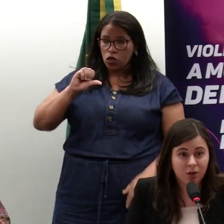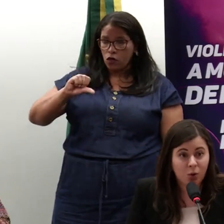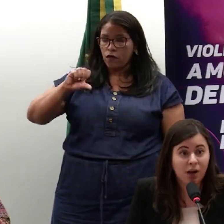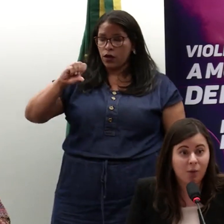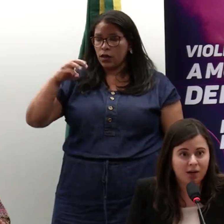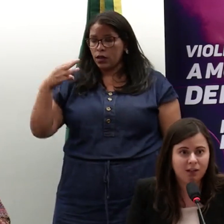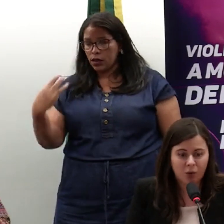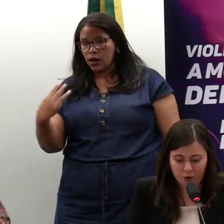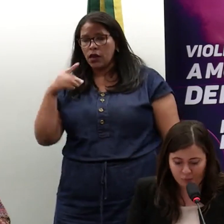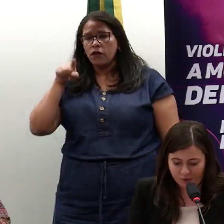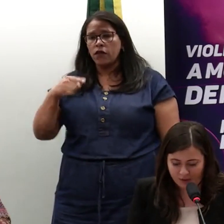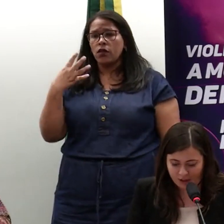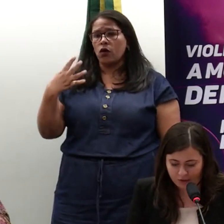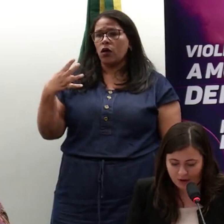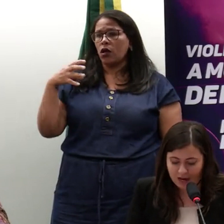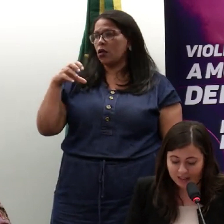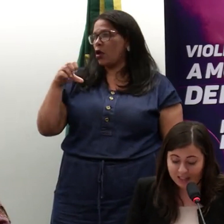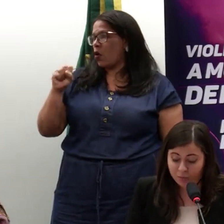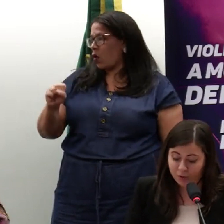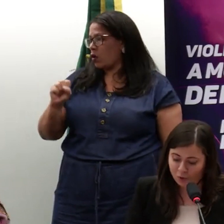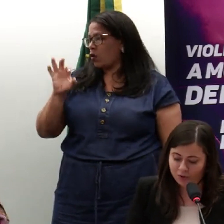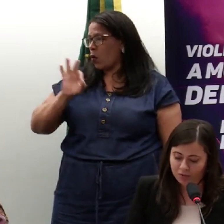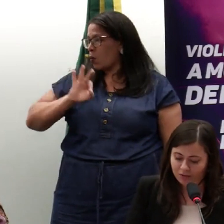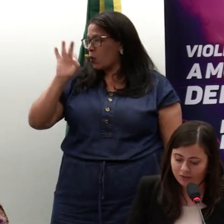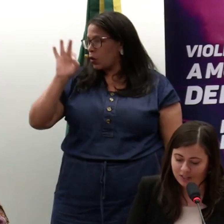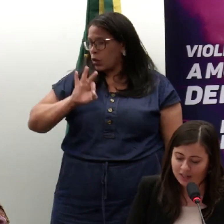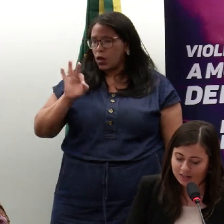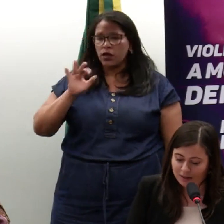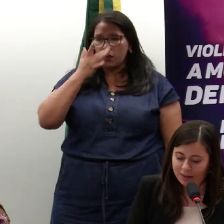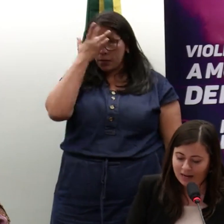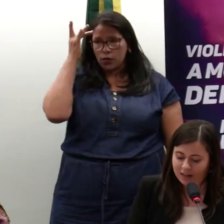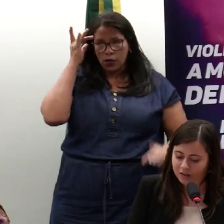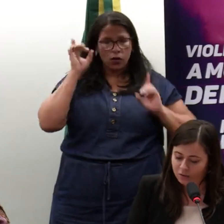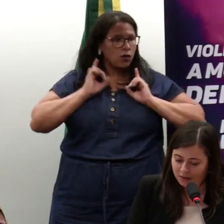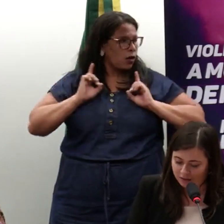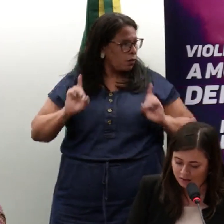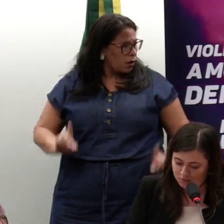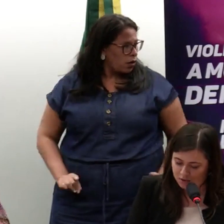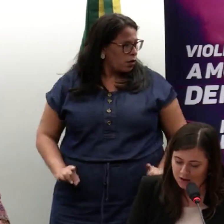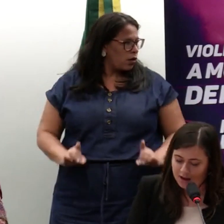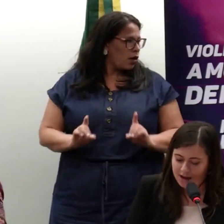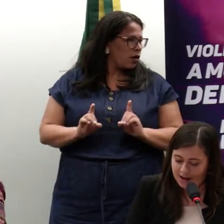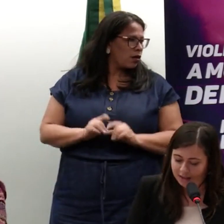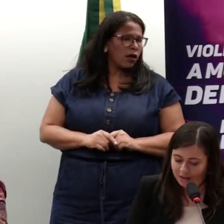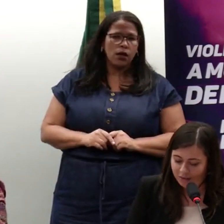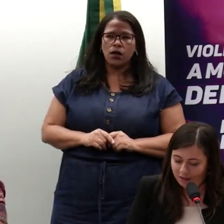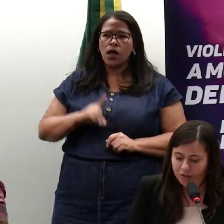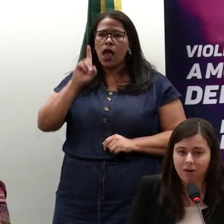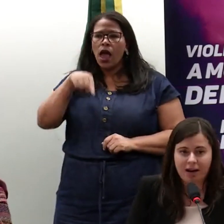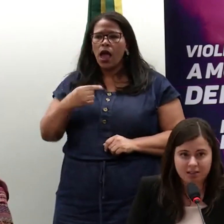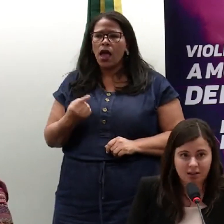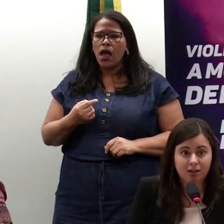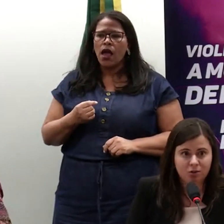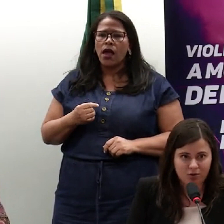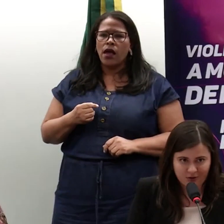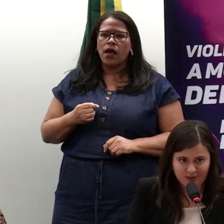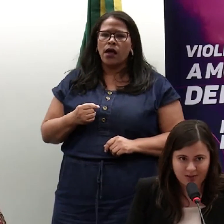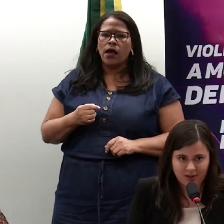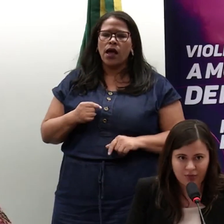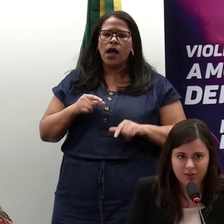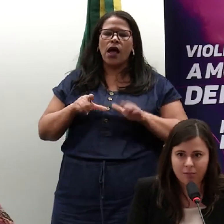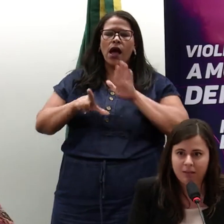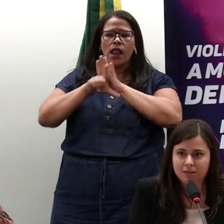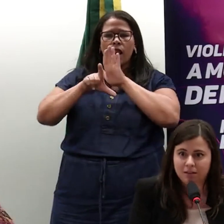,48% das pessoas com deficiência empregadas no Brasil é devido a essa lei de